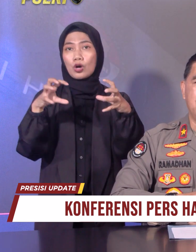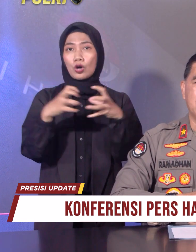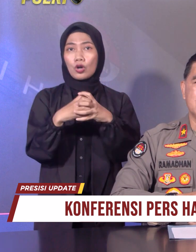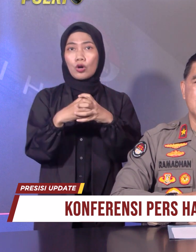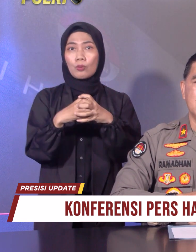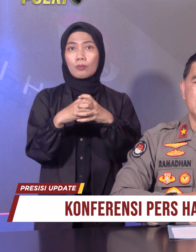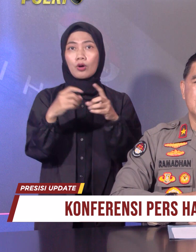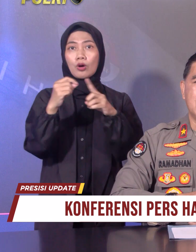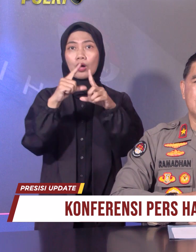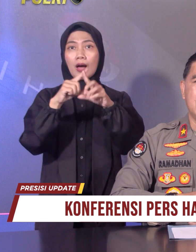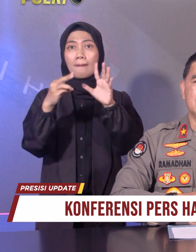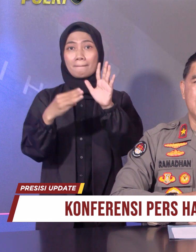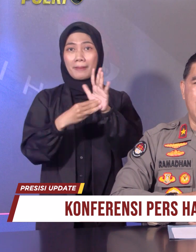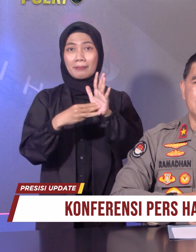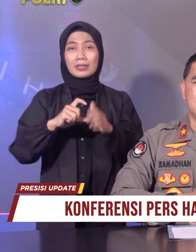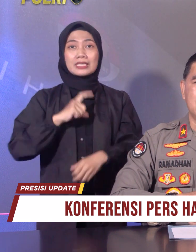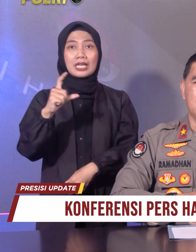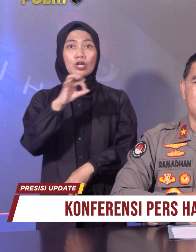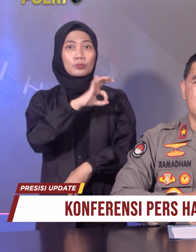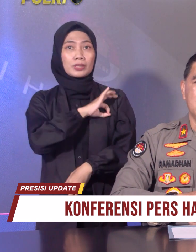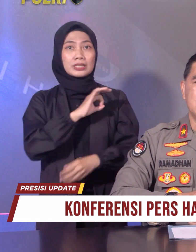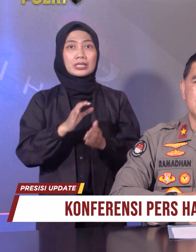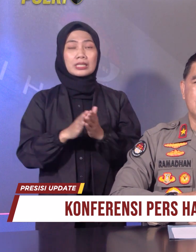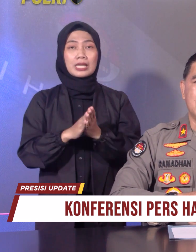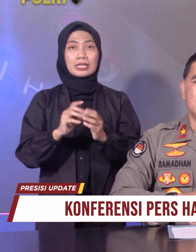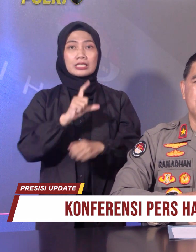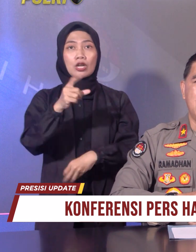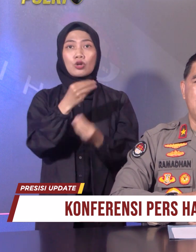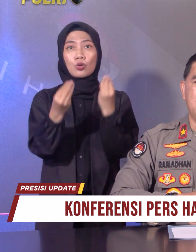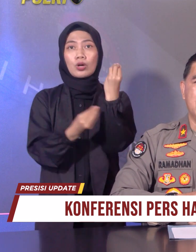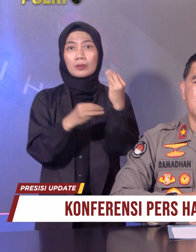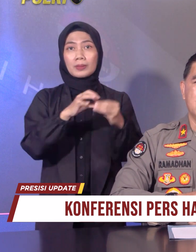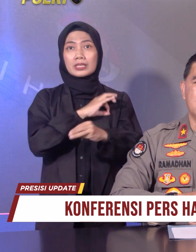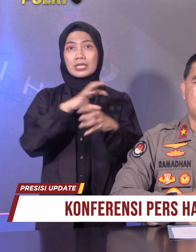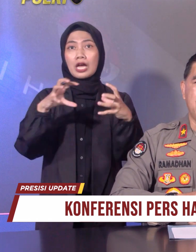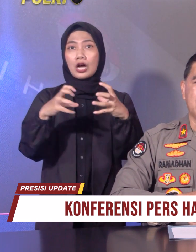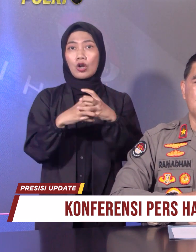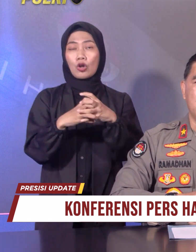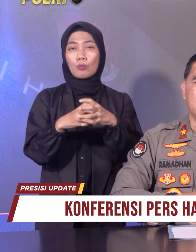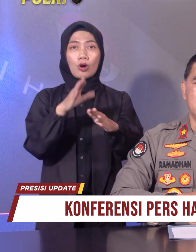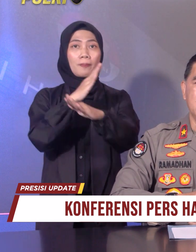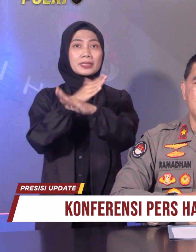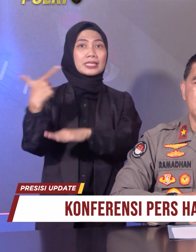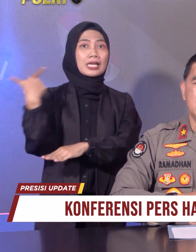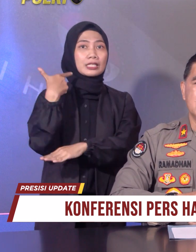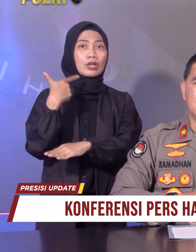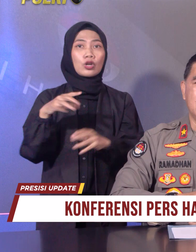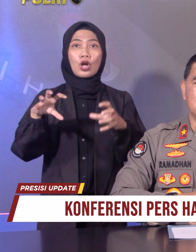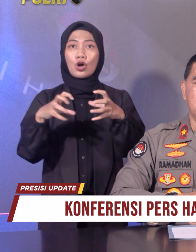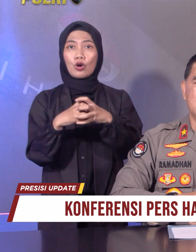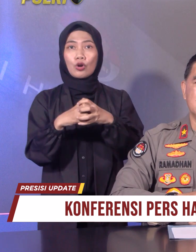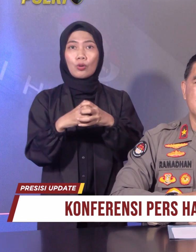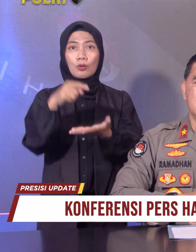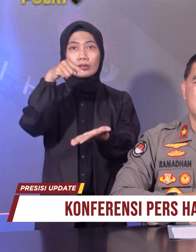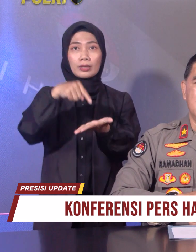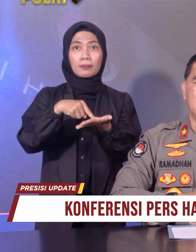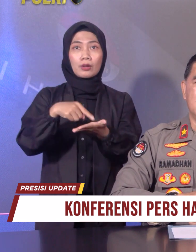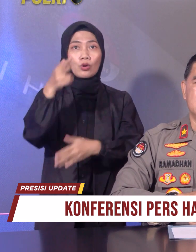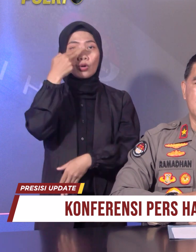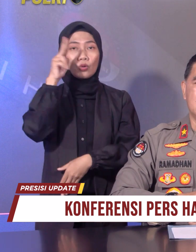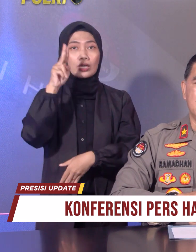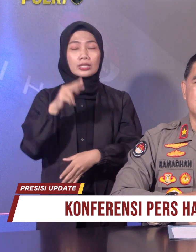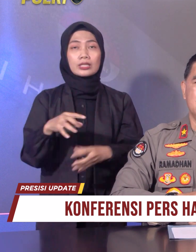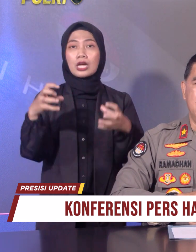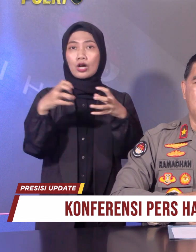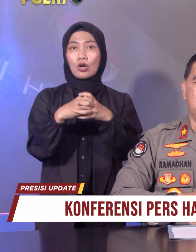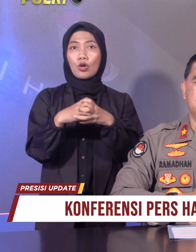dan Cawapres, Satgas Anti-Teror, Satgas Pengamaman TPS Luar Negeri, Satgas Humas dan